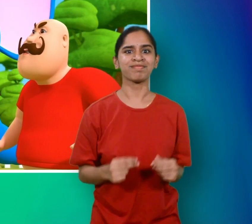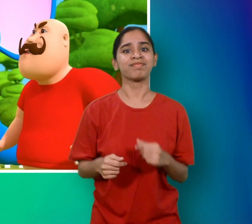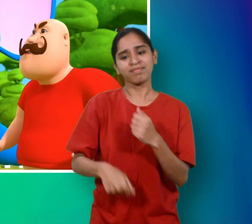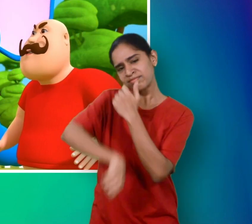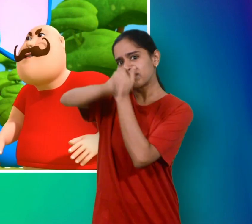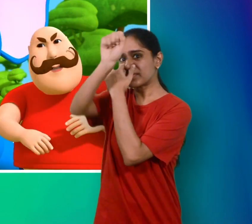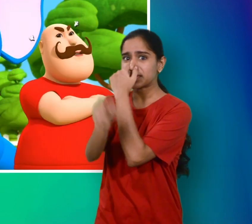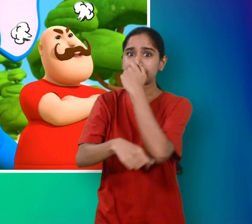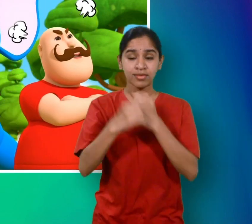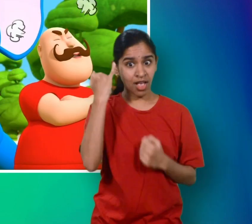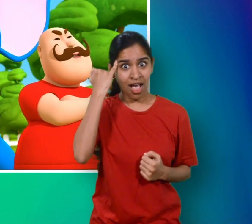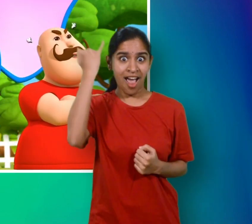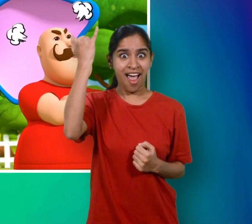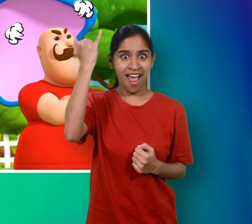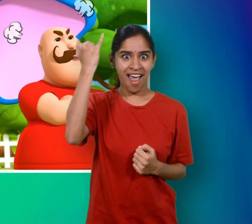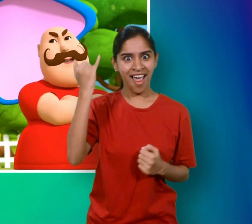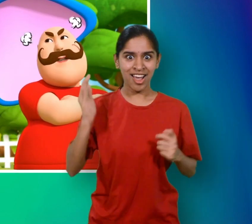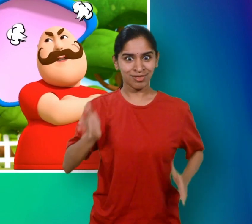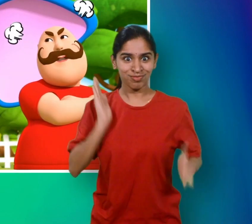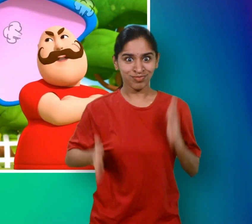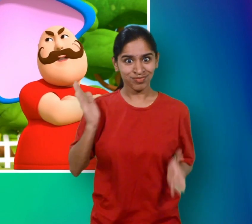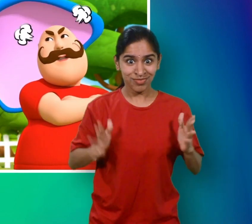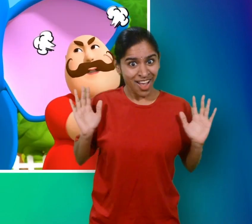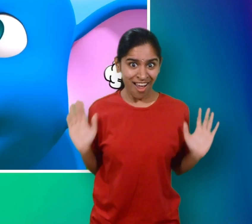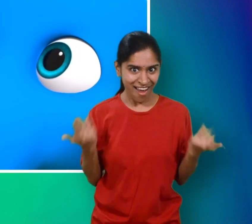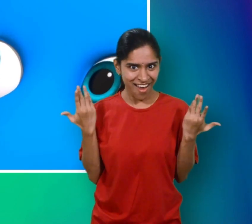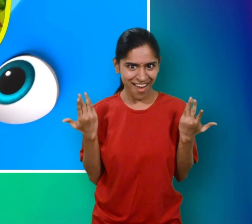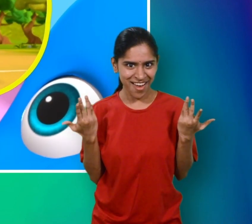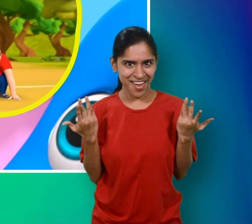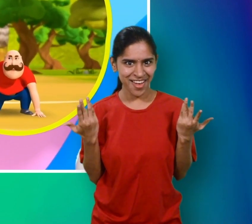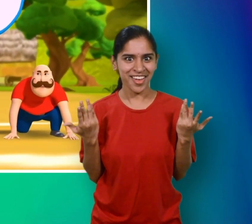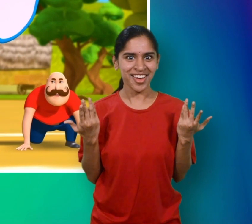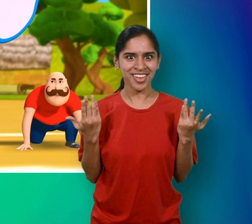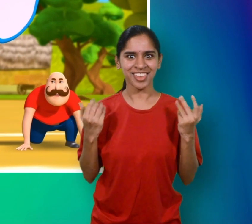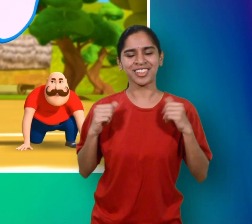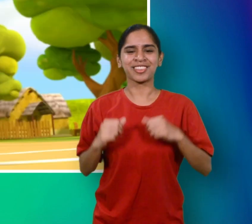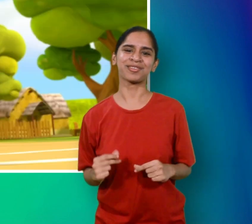हाथी ने तरकीप लगाई दोनों को लेर कर दोड़ लगाई